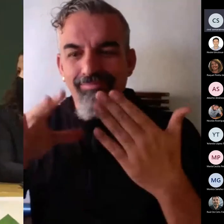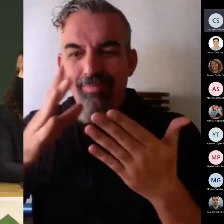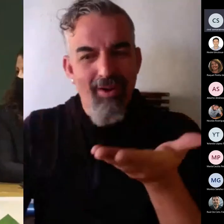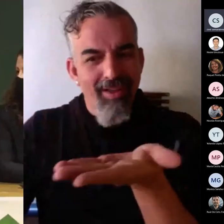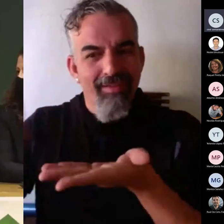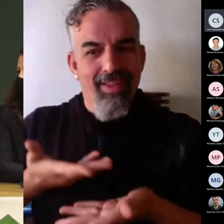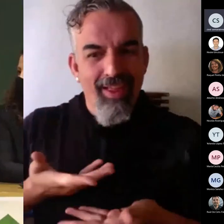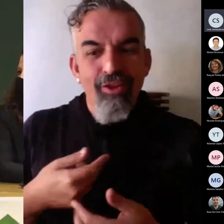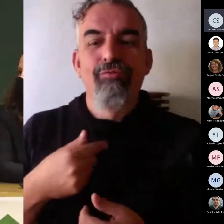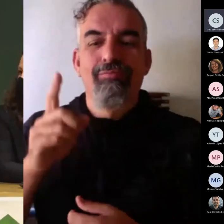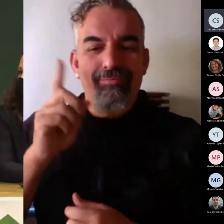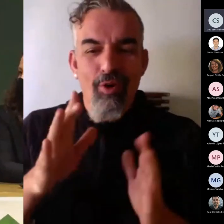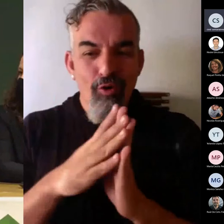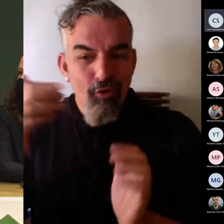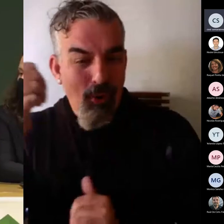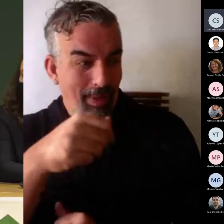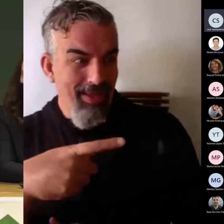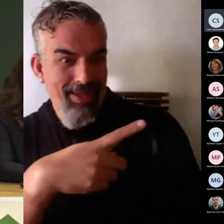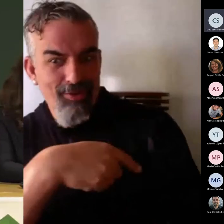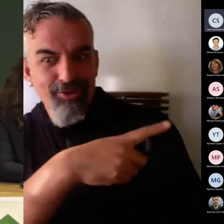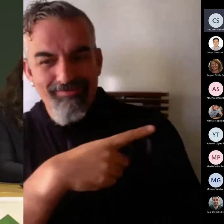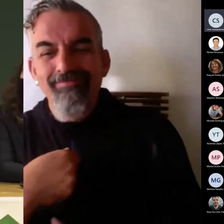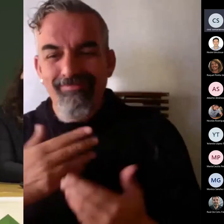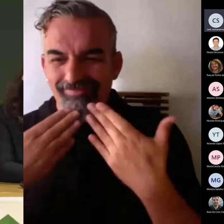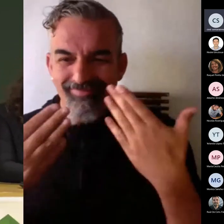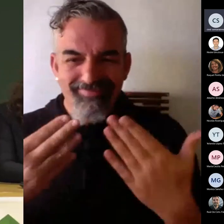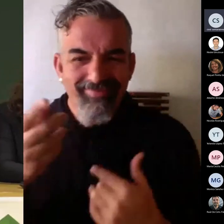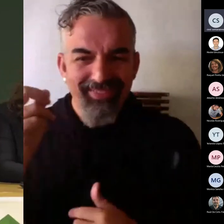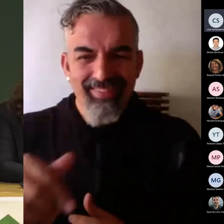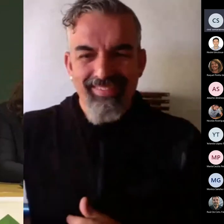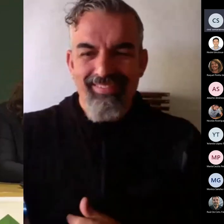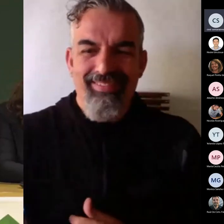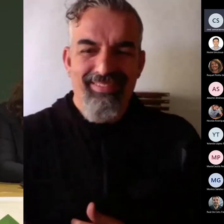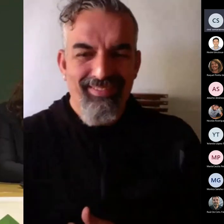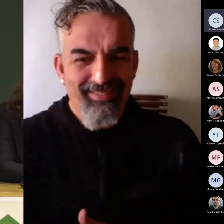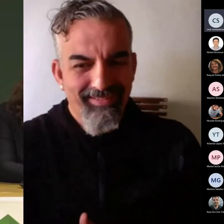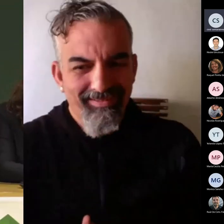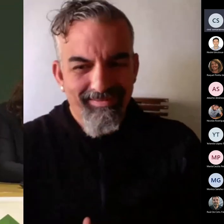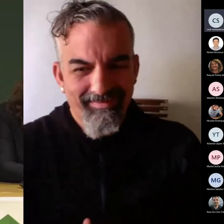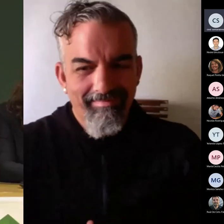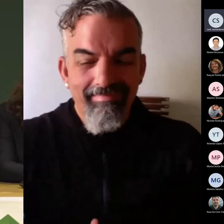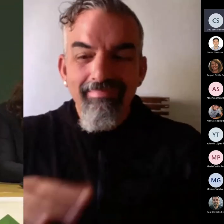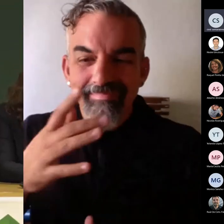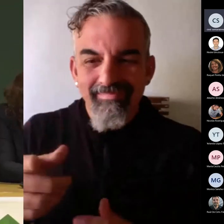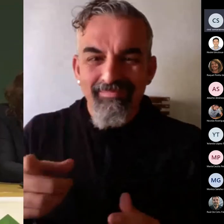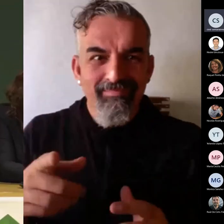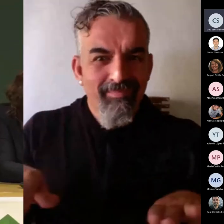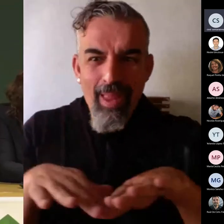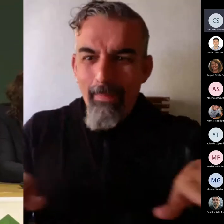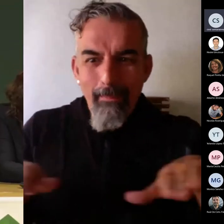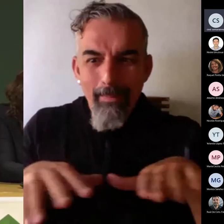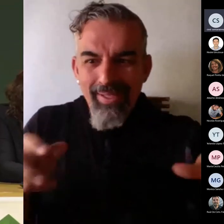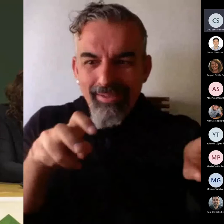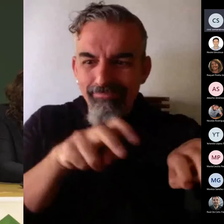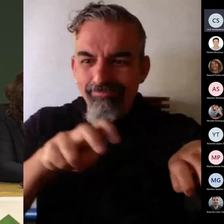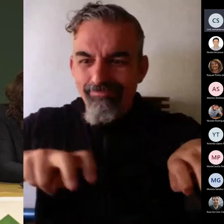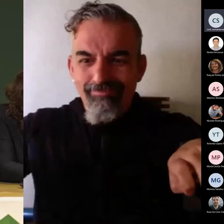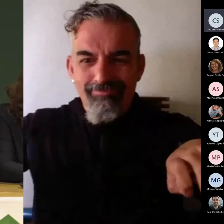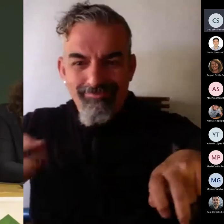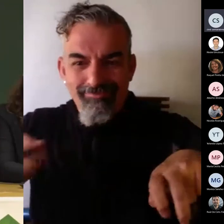También a mis compañeros. Quería agradecer a la Universidad San y al